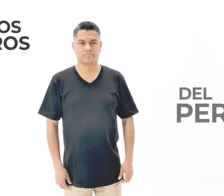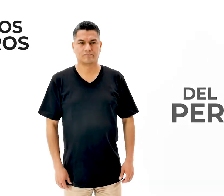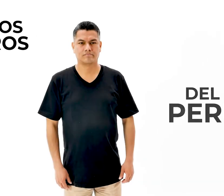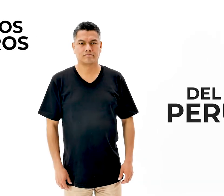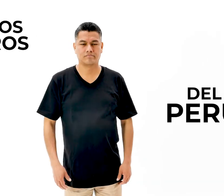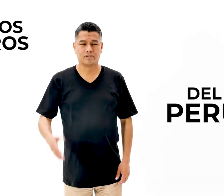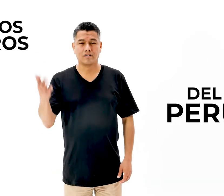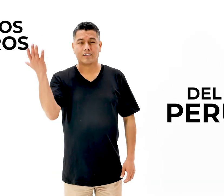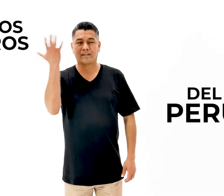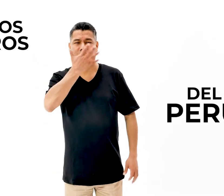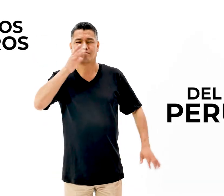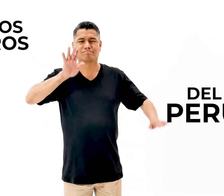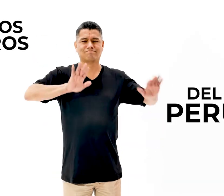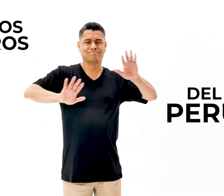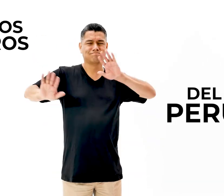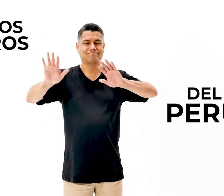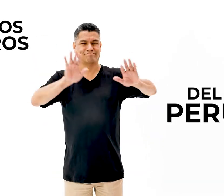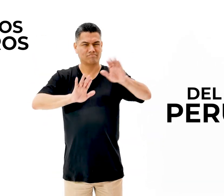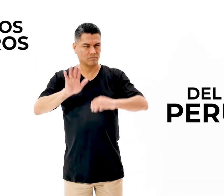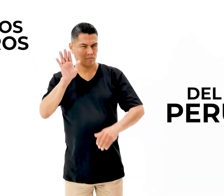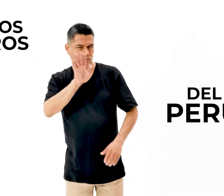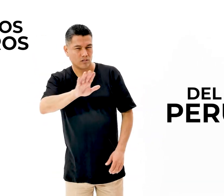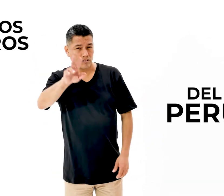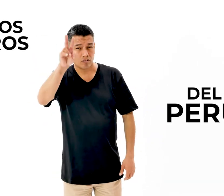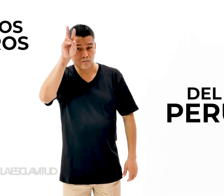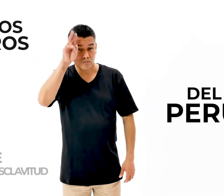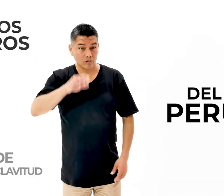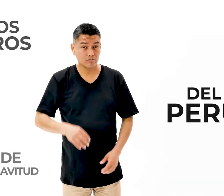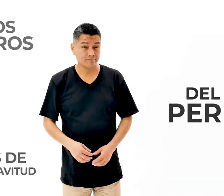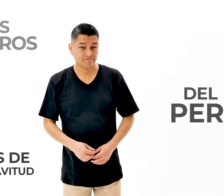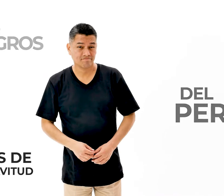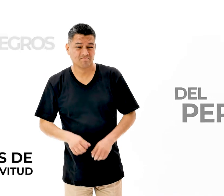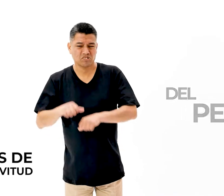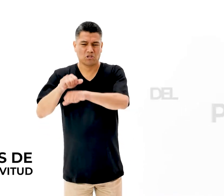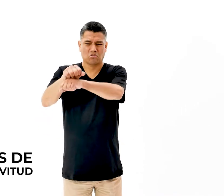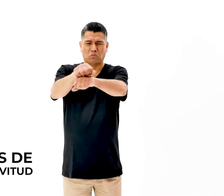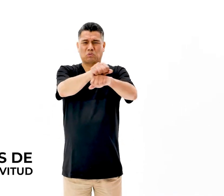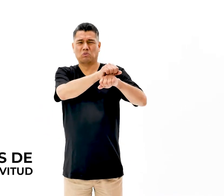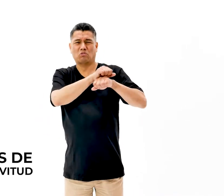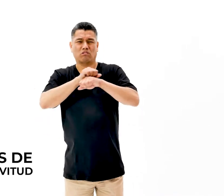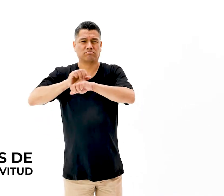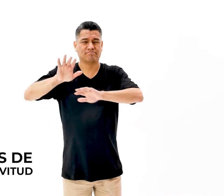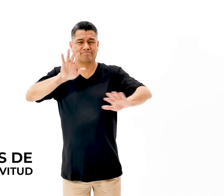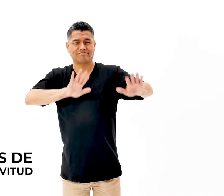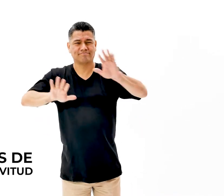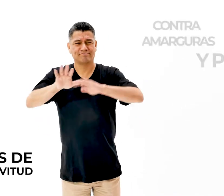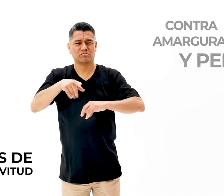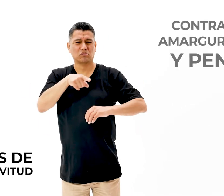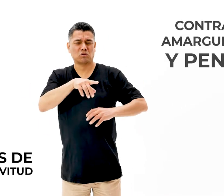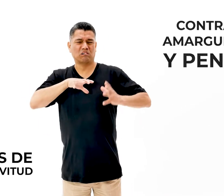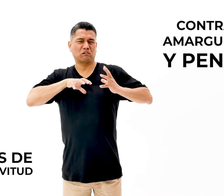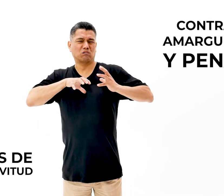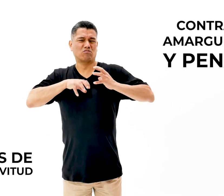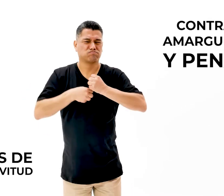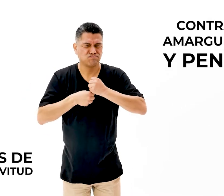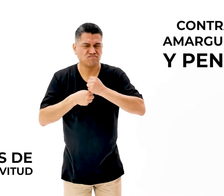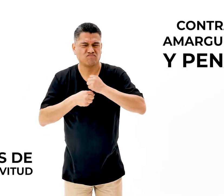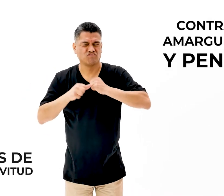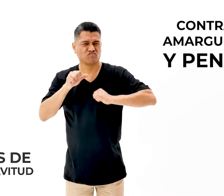Ritmos negros del Perú, ritmos de la esclavitud contra